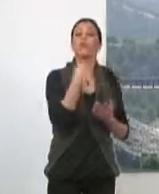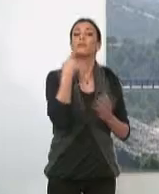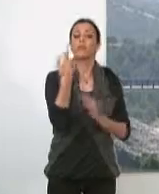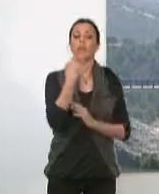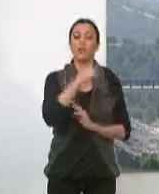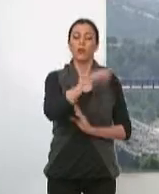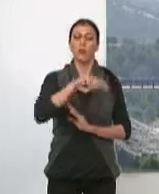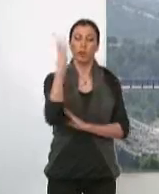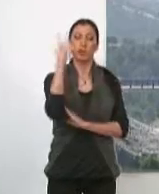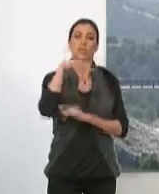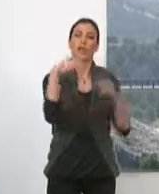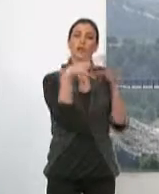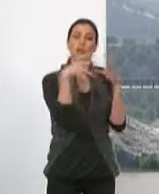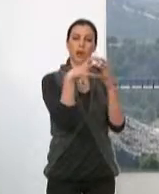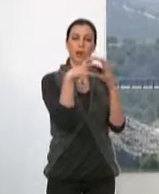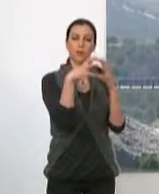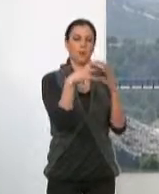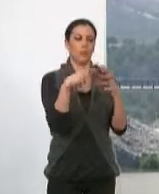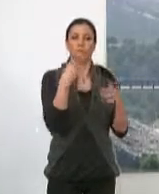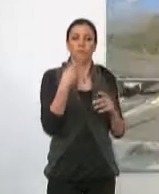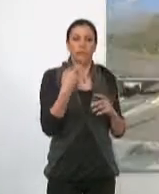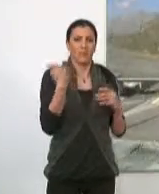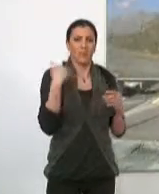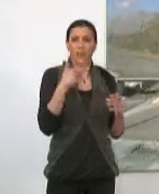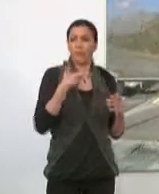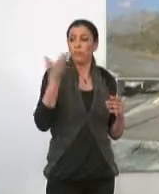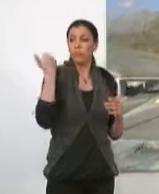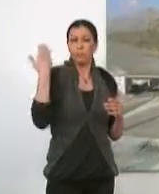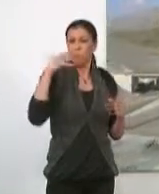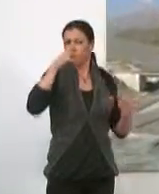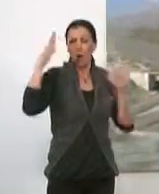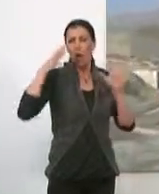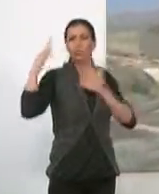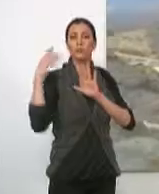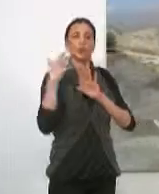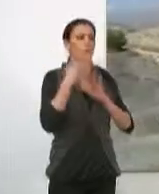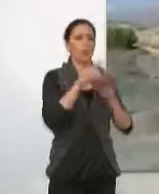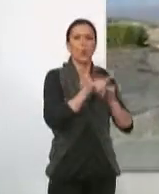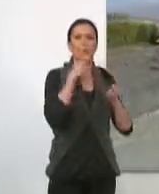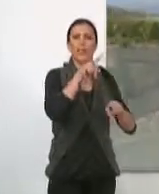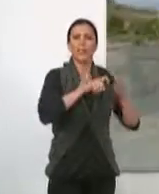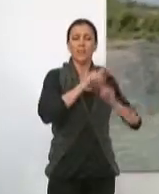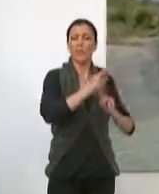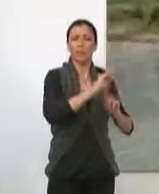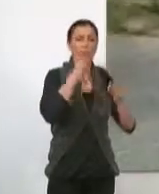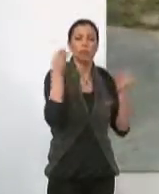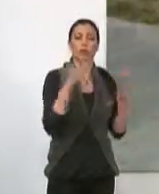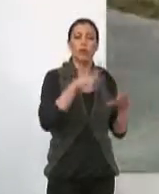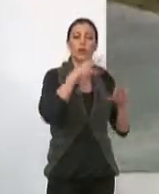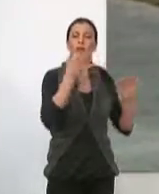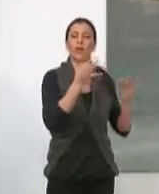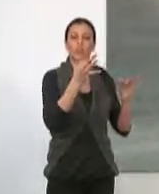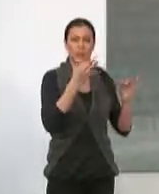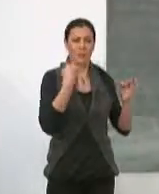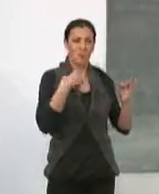señalaron que la costa tropical y la provincia de Granada viene padeciendo desde hace décadas un retraso histórico